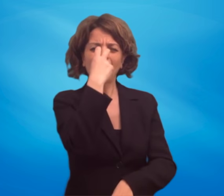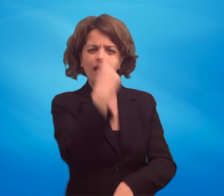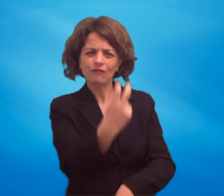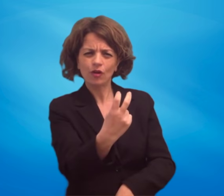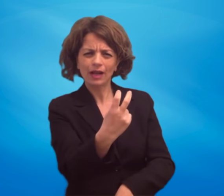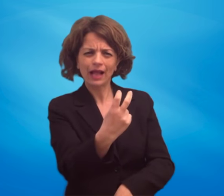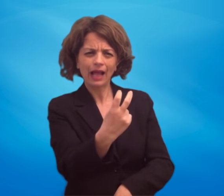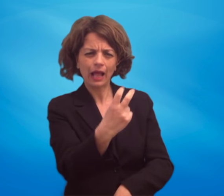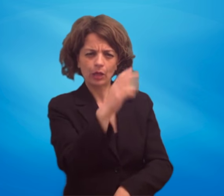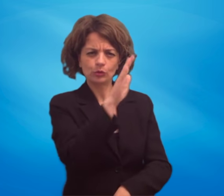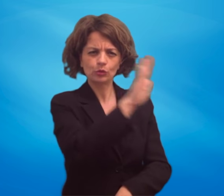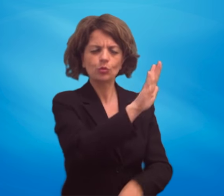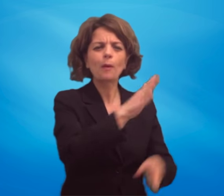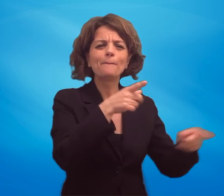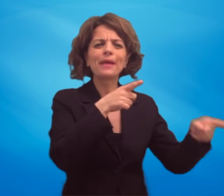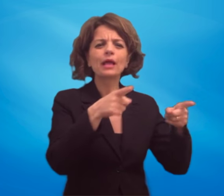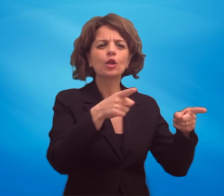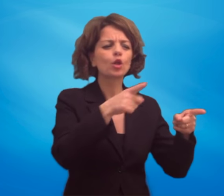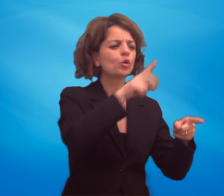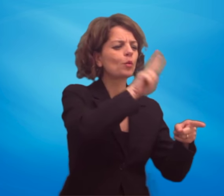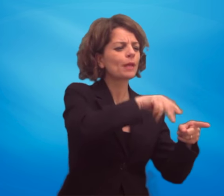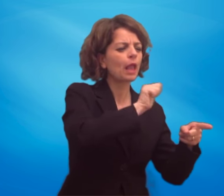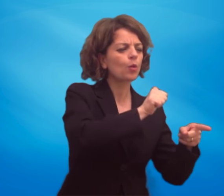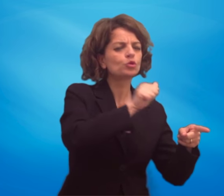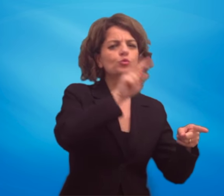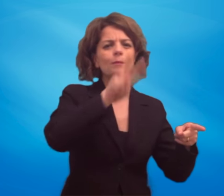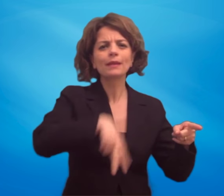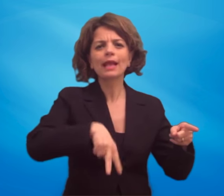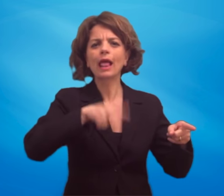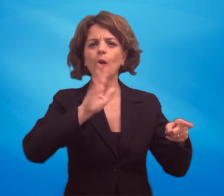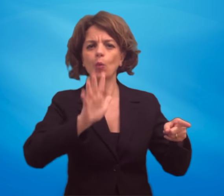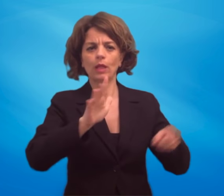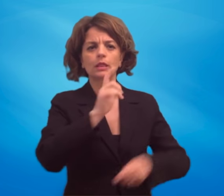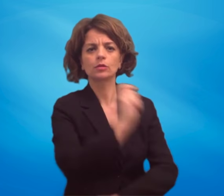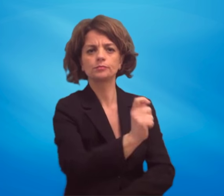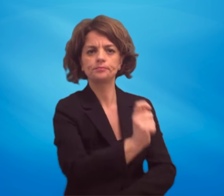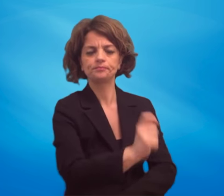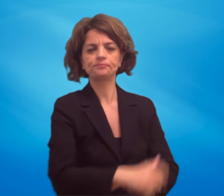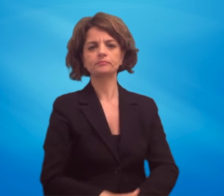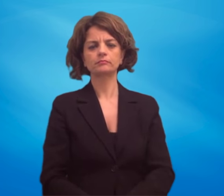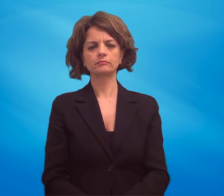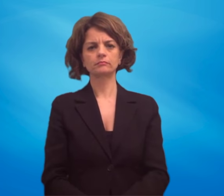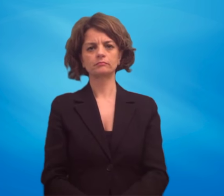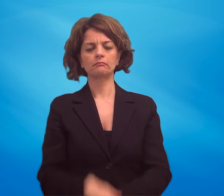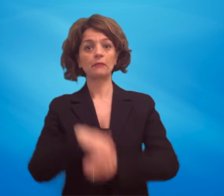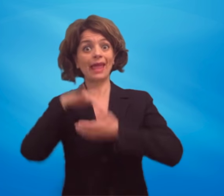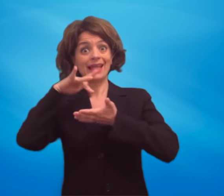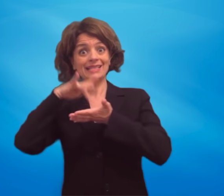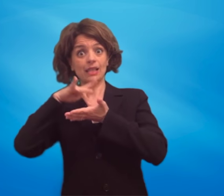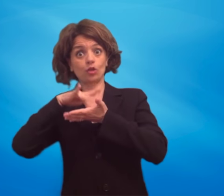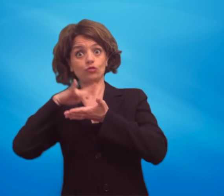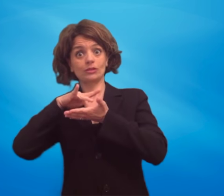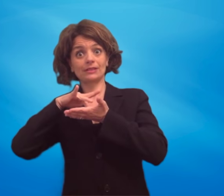dal 2011 al 2015. La sede centrale, il 1 ottobre 2015,